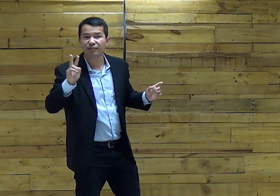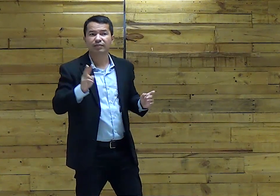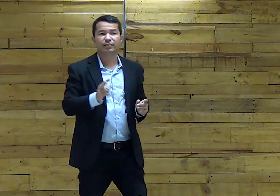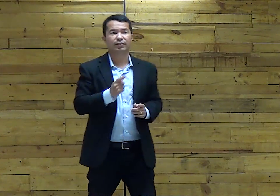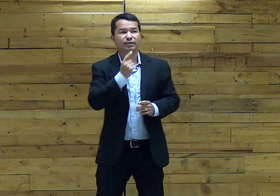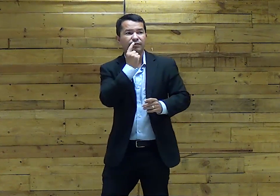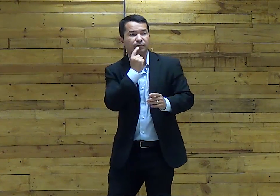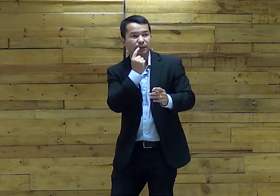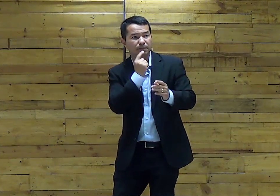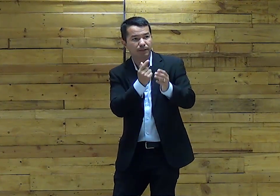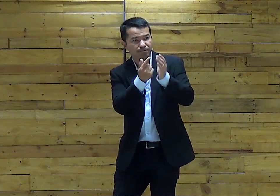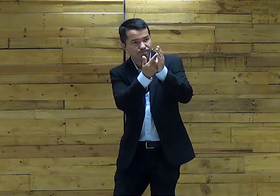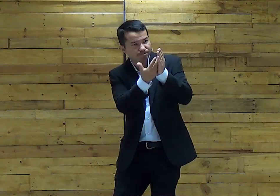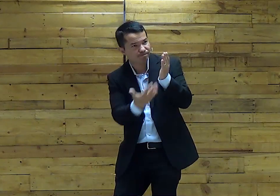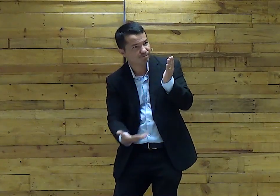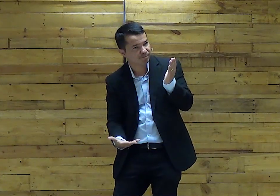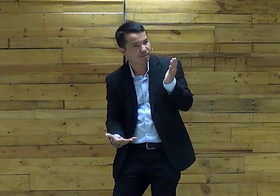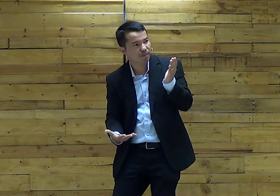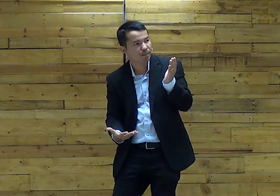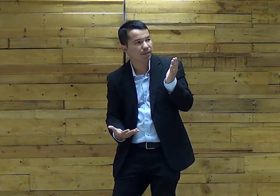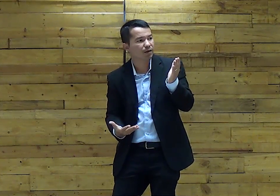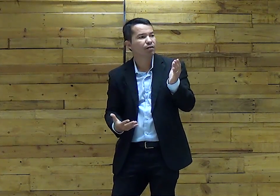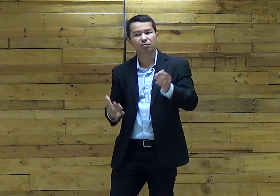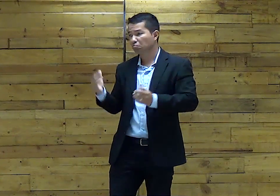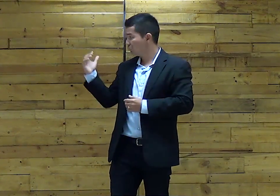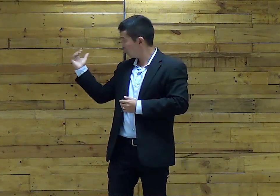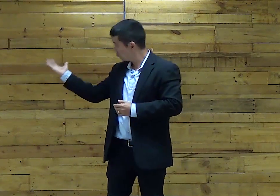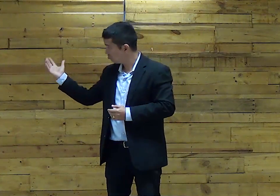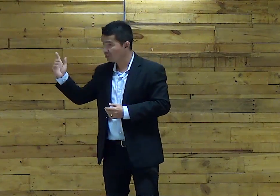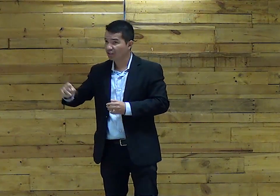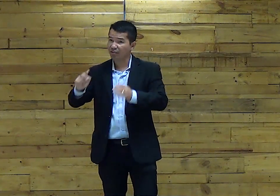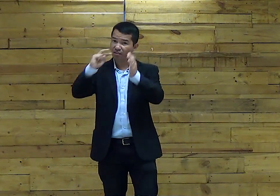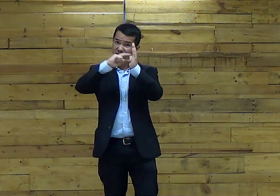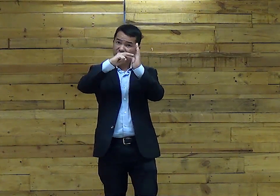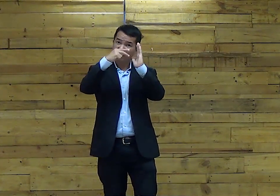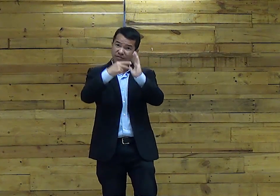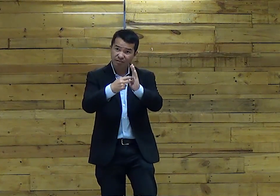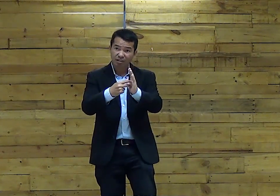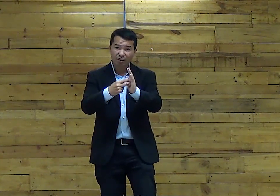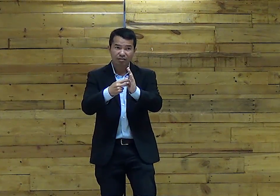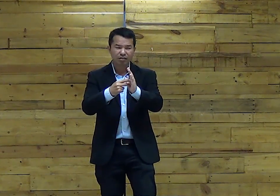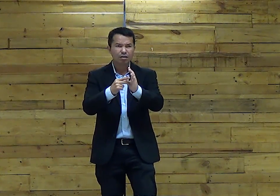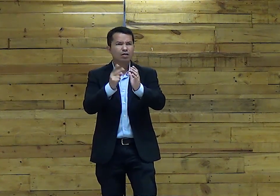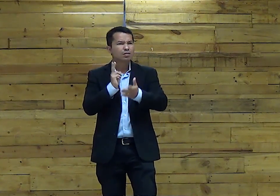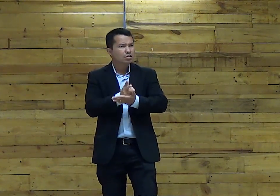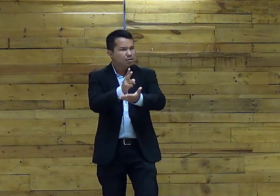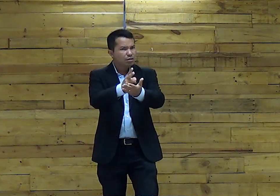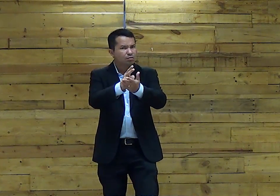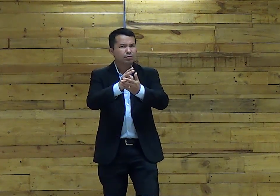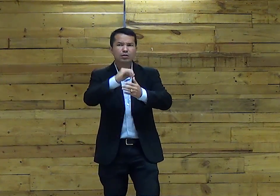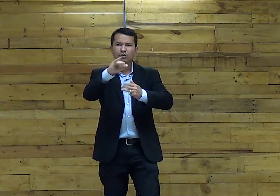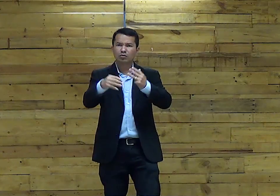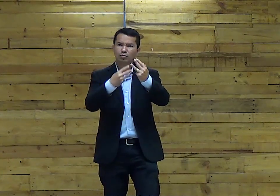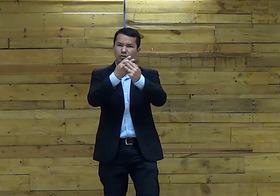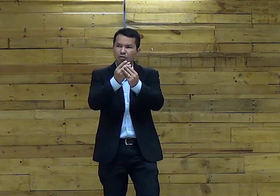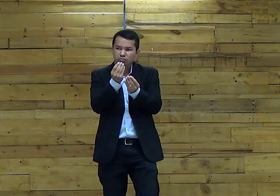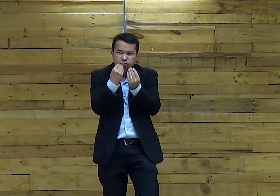disso? E o sangue Derramado É isso que Essa carta Simboliza